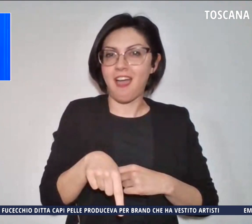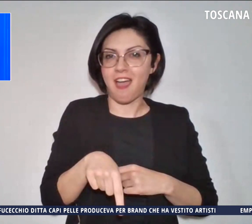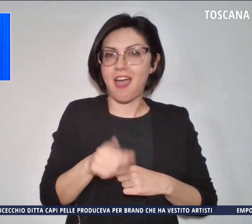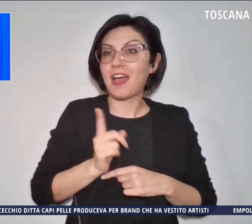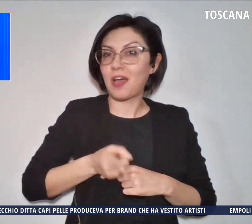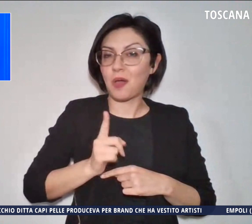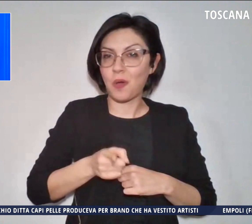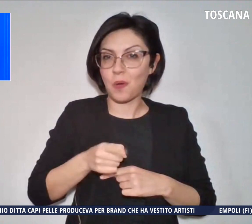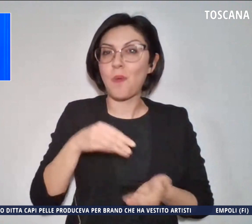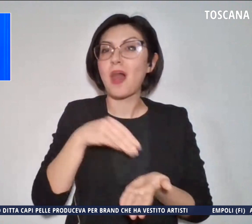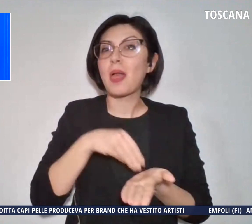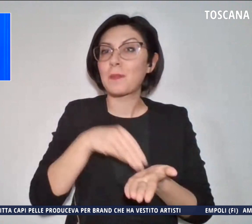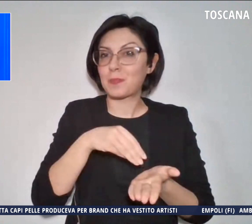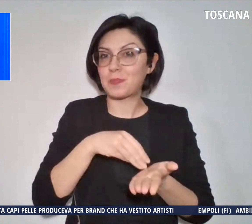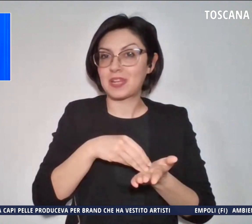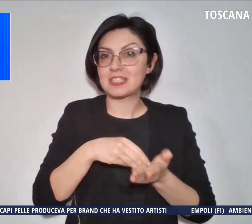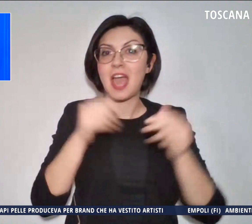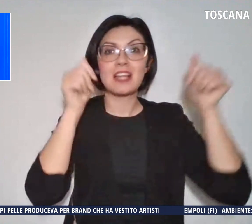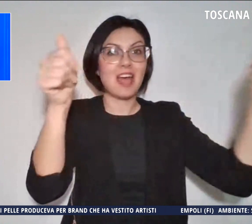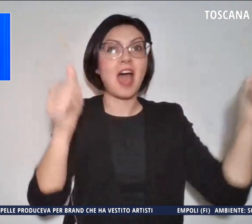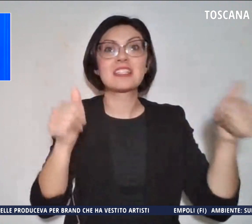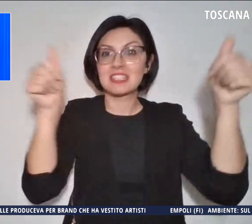di Maxi Schermi in città.